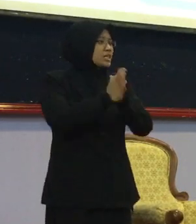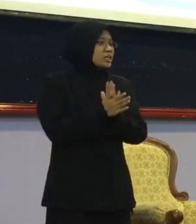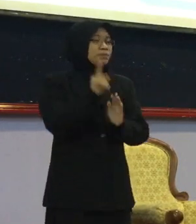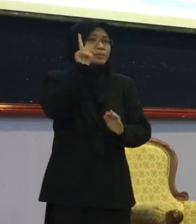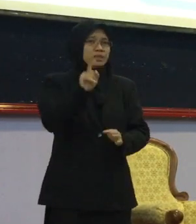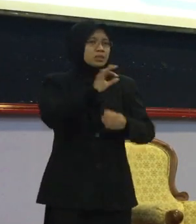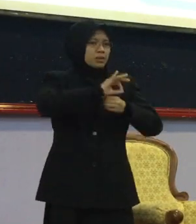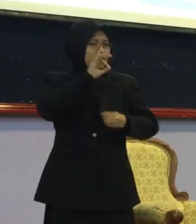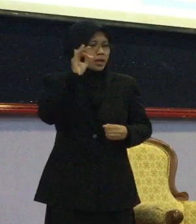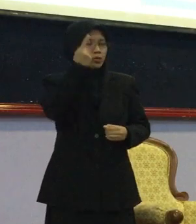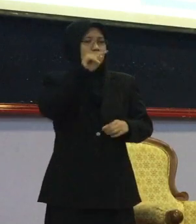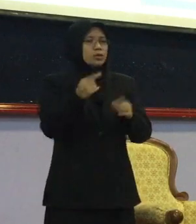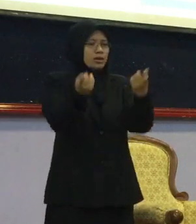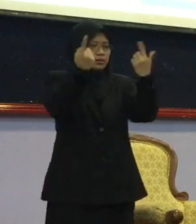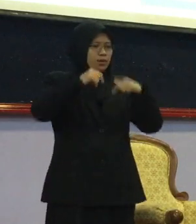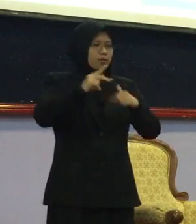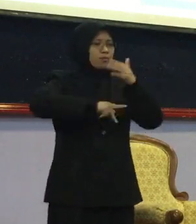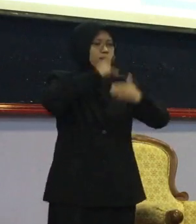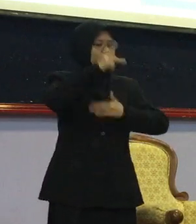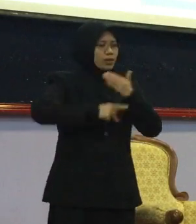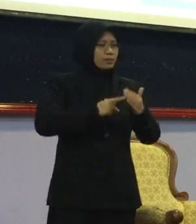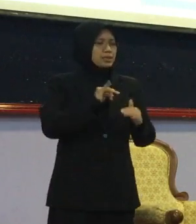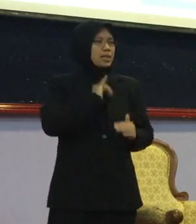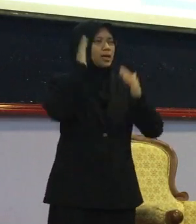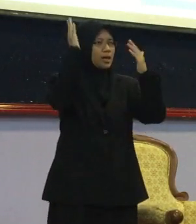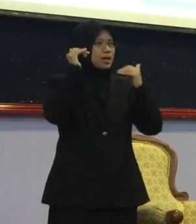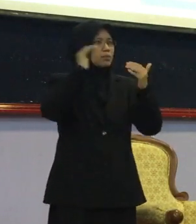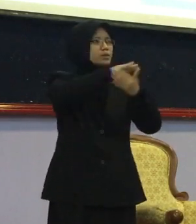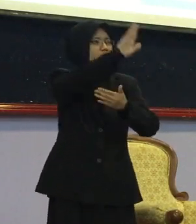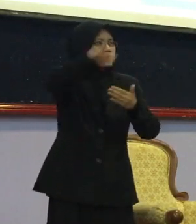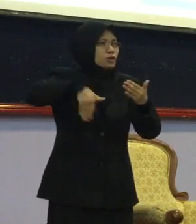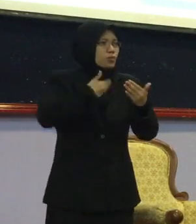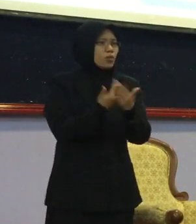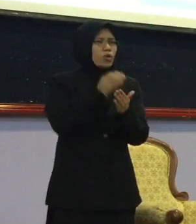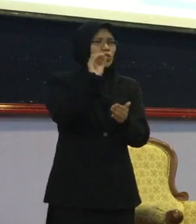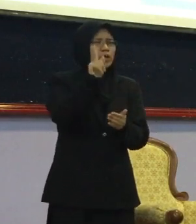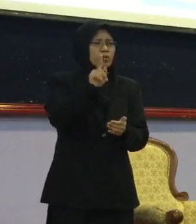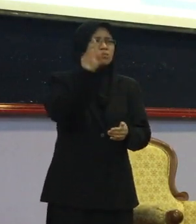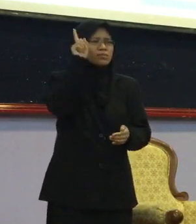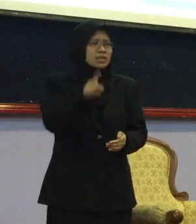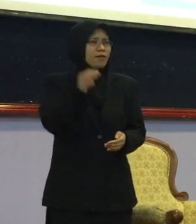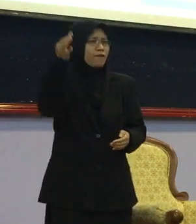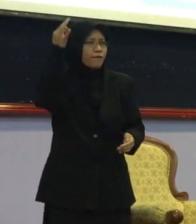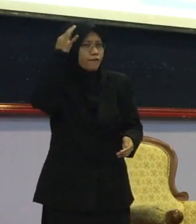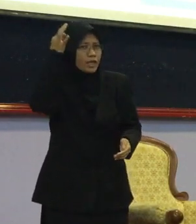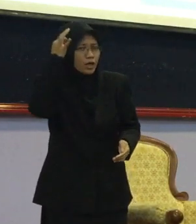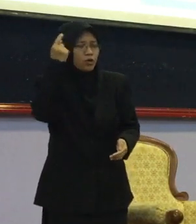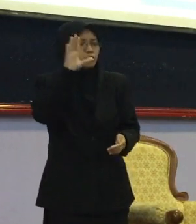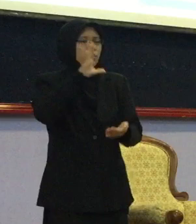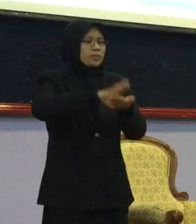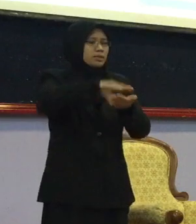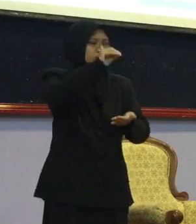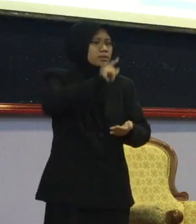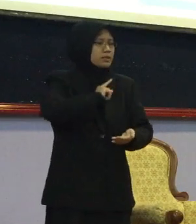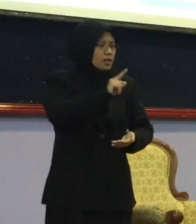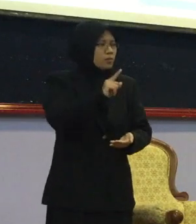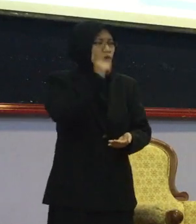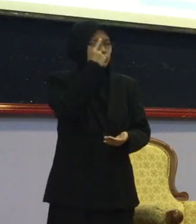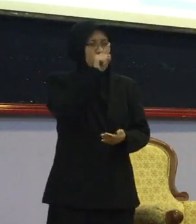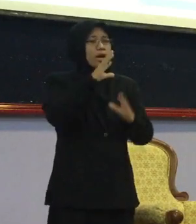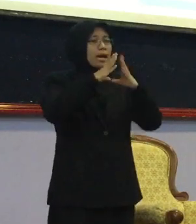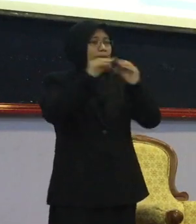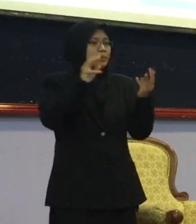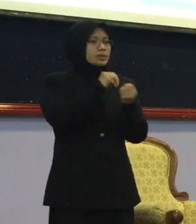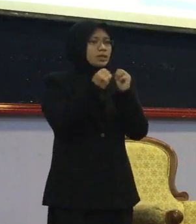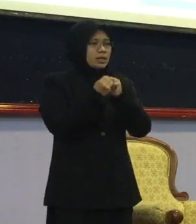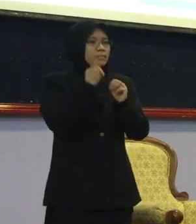Semangat tu Nak datang program Saya harap Sahabat-sahabat Saya OKU Tengah fikir-fikirkan Kalau kita nak Selesaikan masalah hidup kita Dekatlah